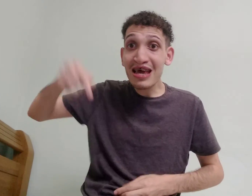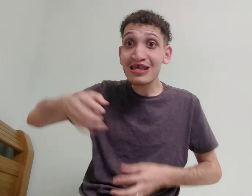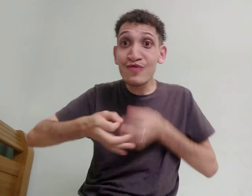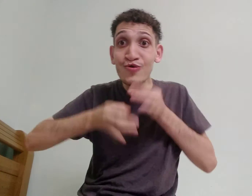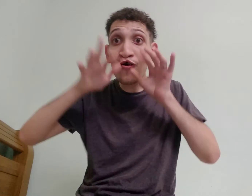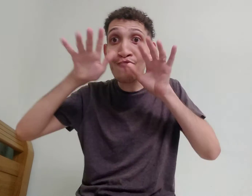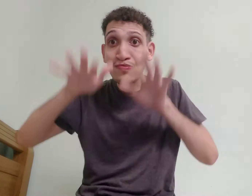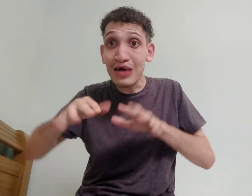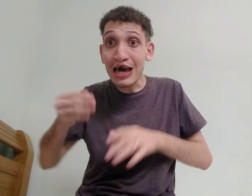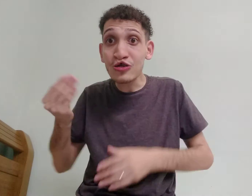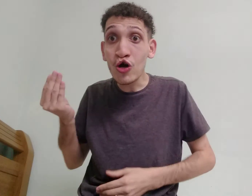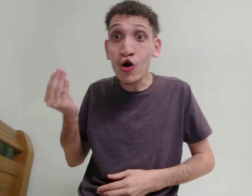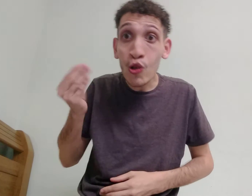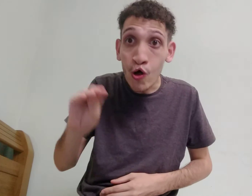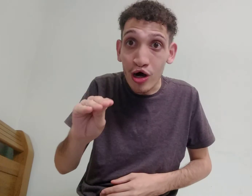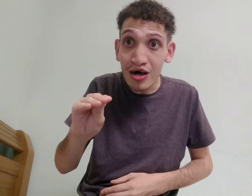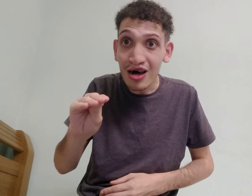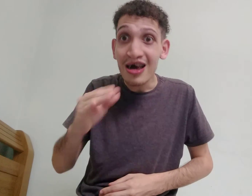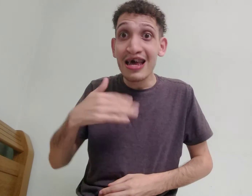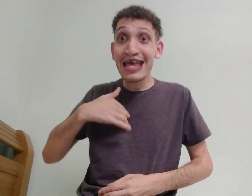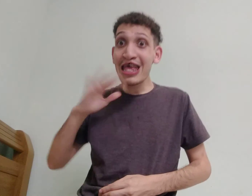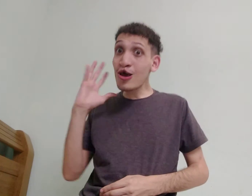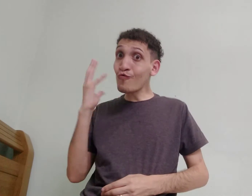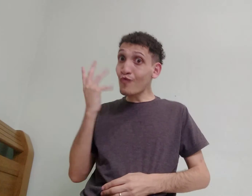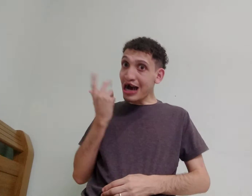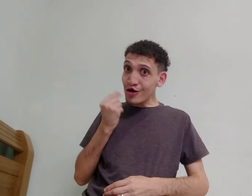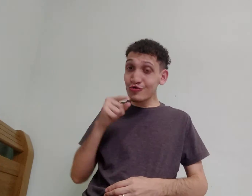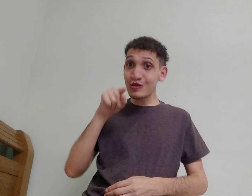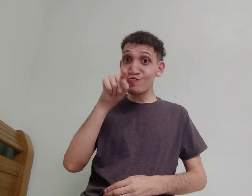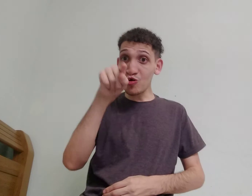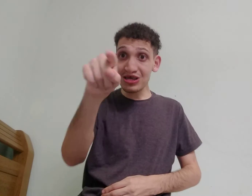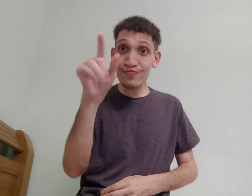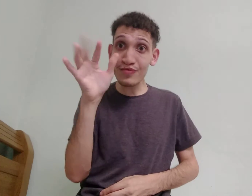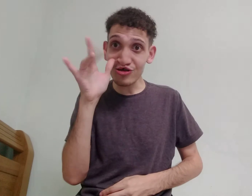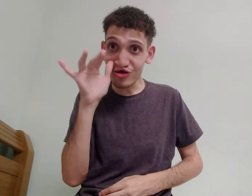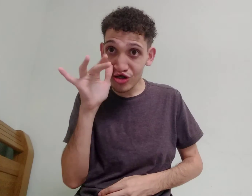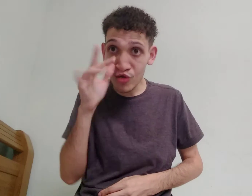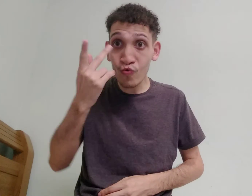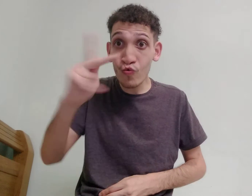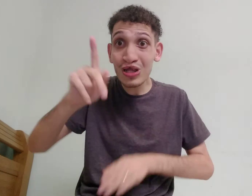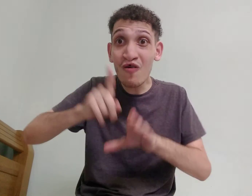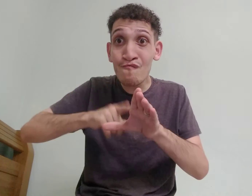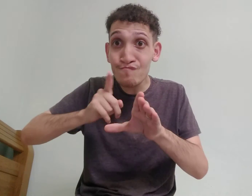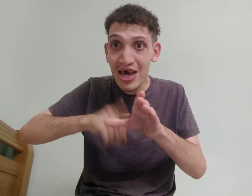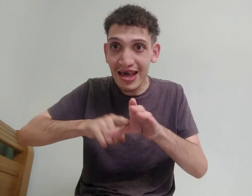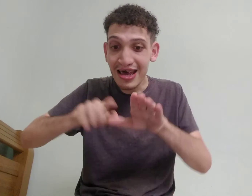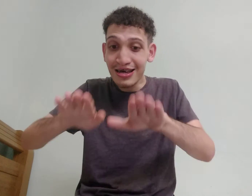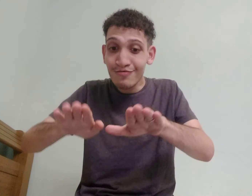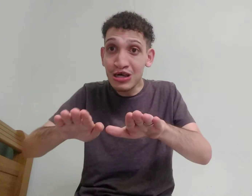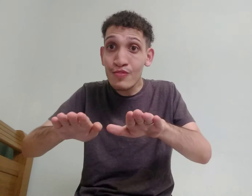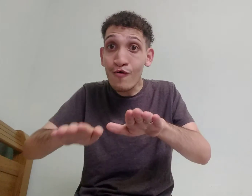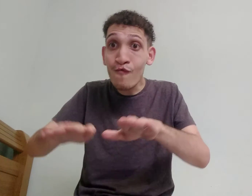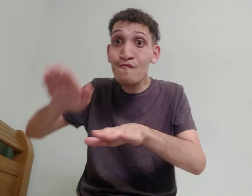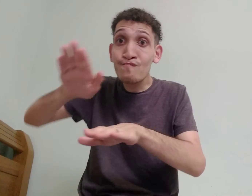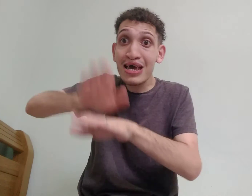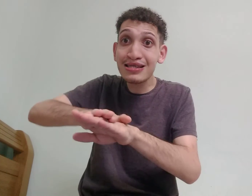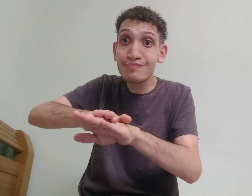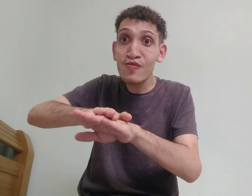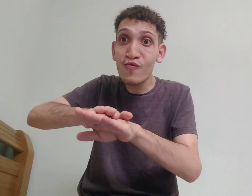nos comentários, e coloca, eu acho, que você que tá assistindo, o seu pé, você tá com um pé em cima do outro,